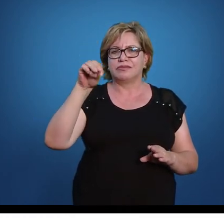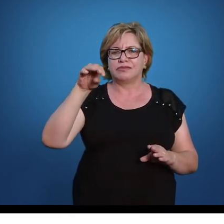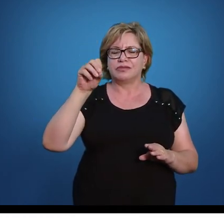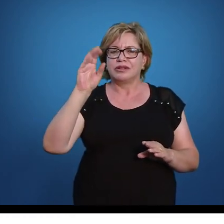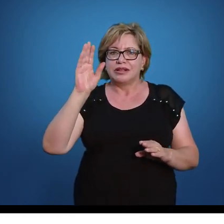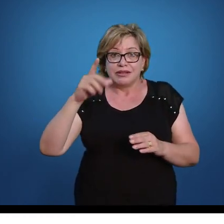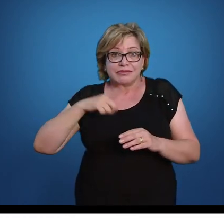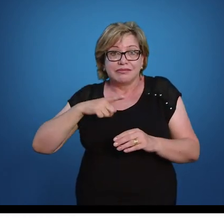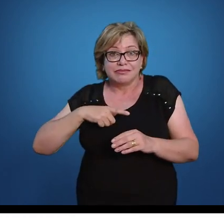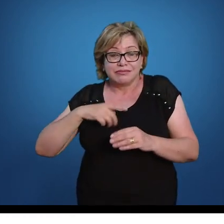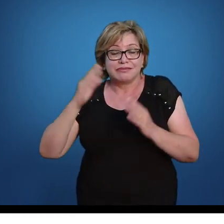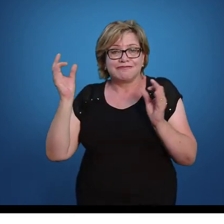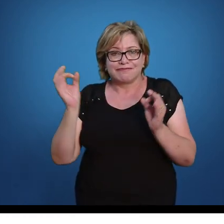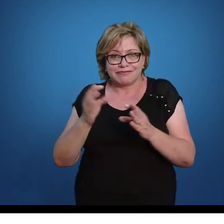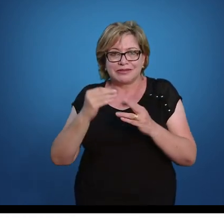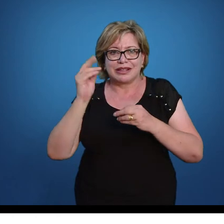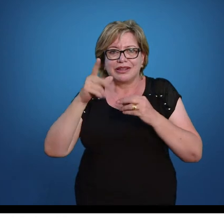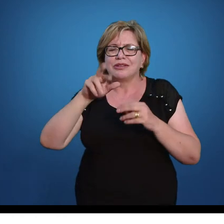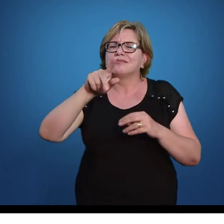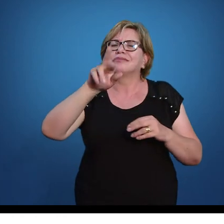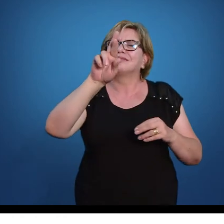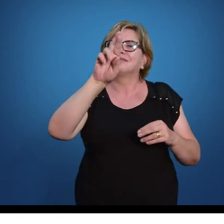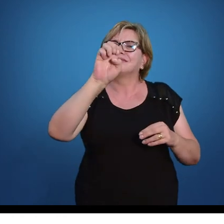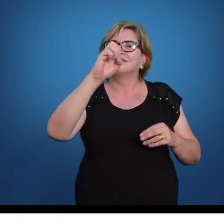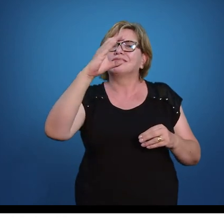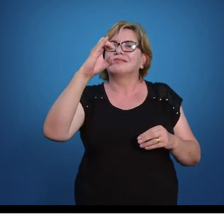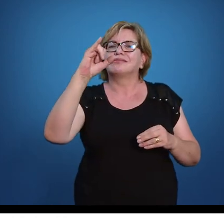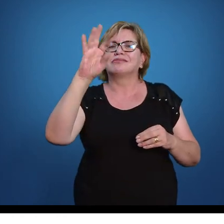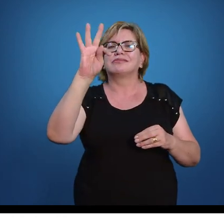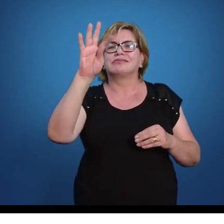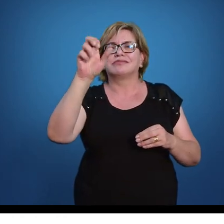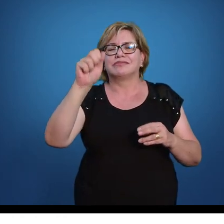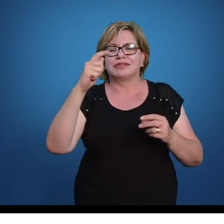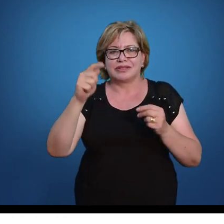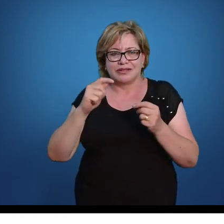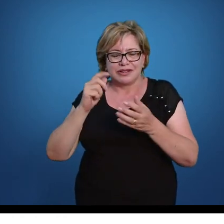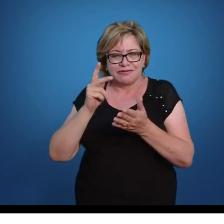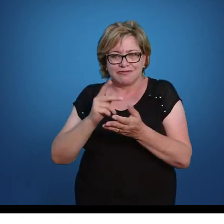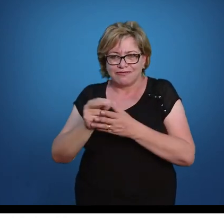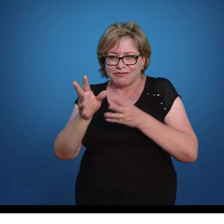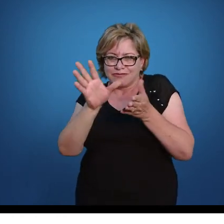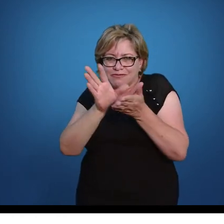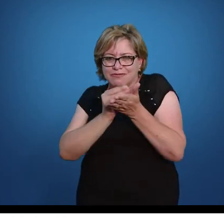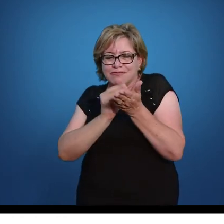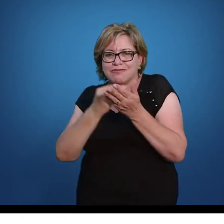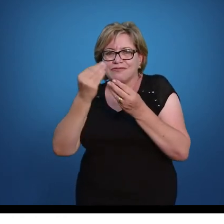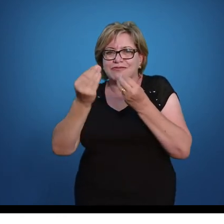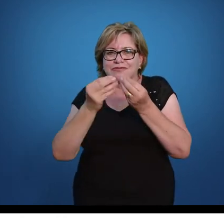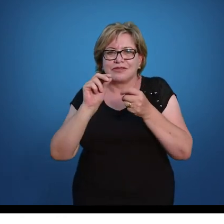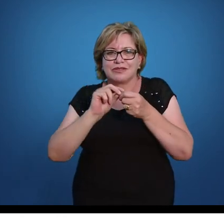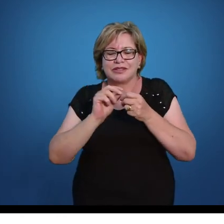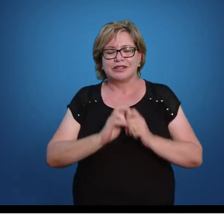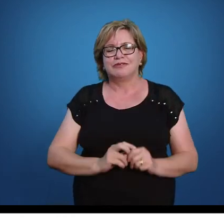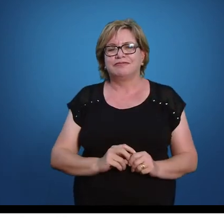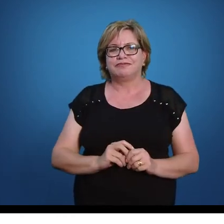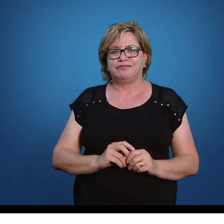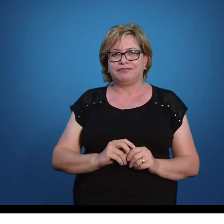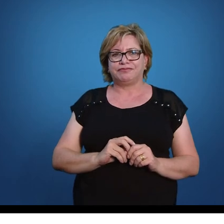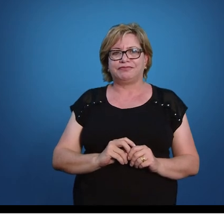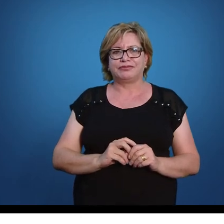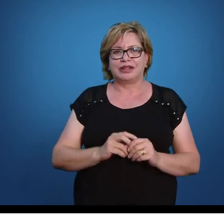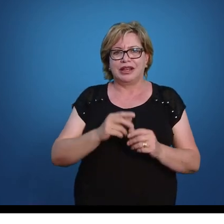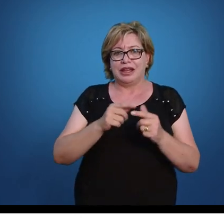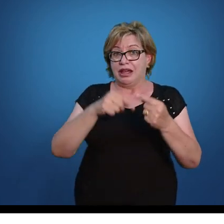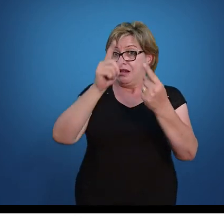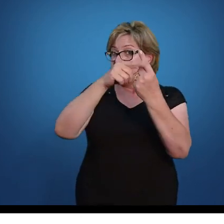como eu não gosto de usar muito esse termo, mas é uma receita mesmo. Então, você vai seguir aquele padrão e vai conseguir. Como é que eu faço isso? Eu